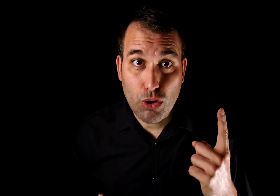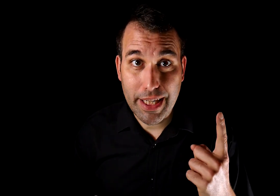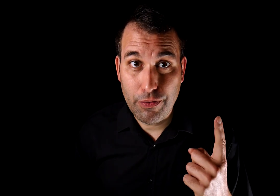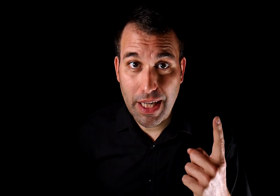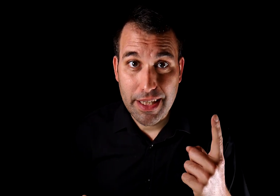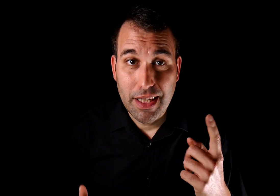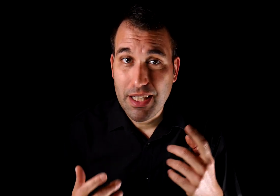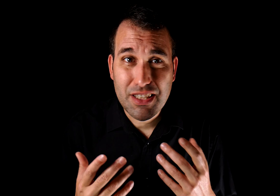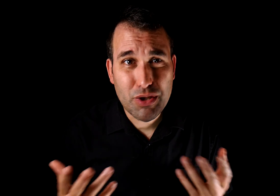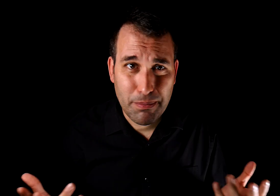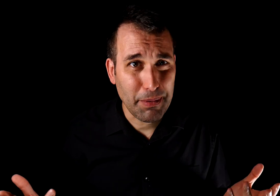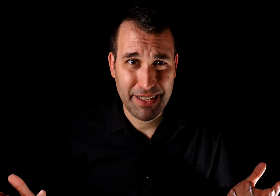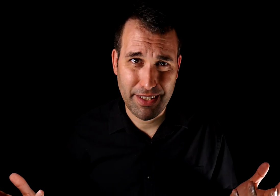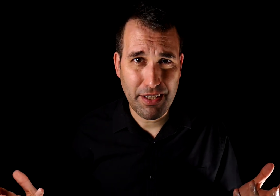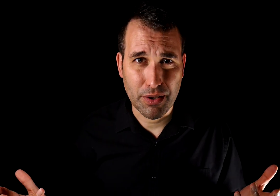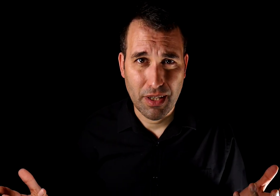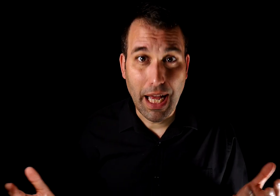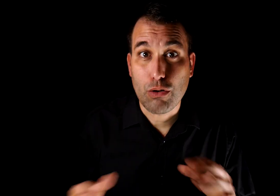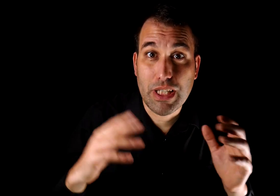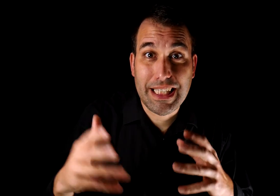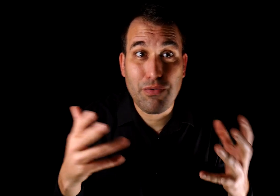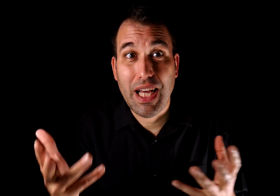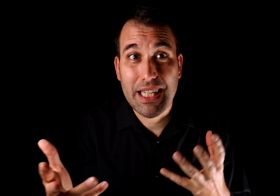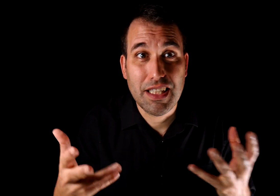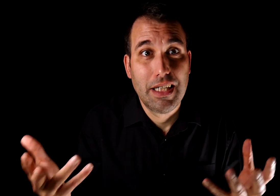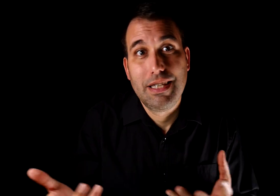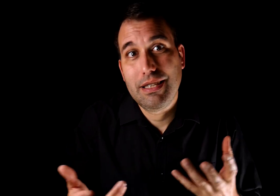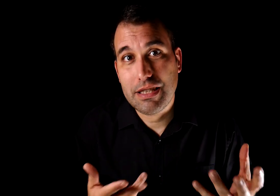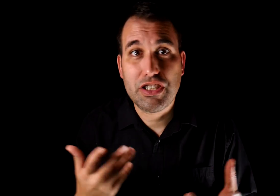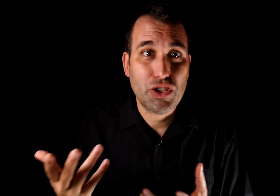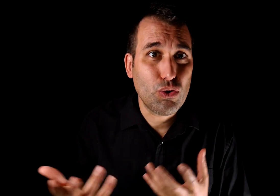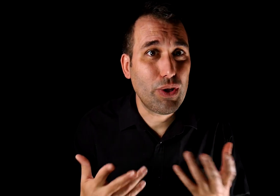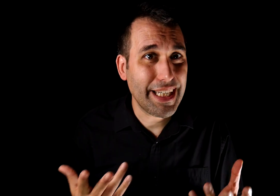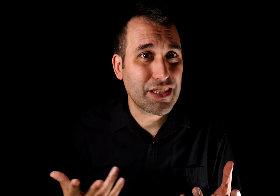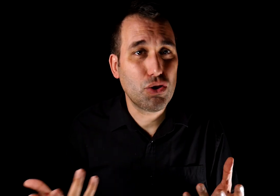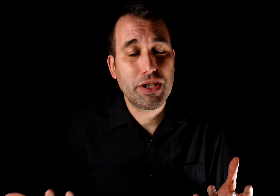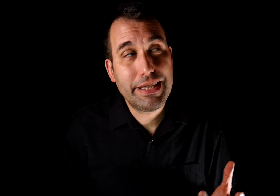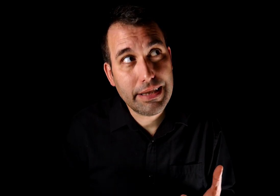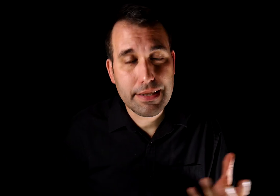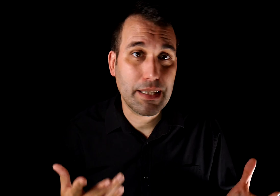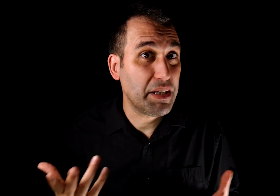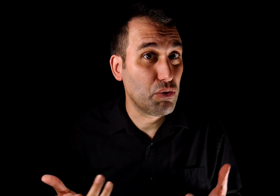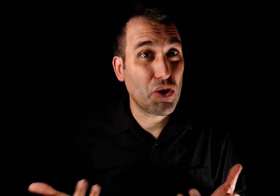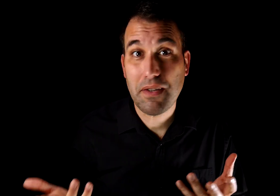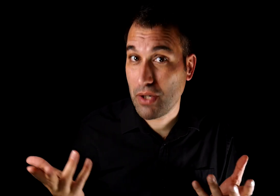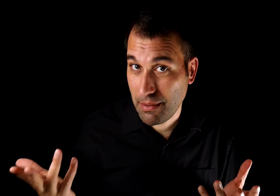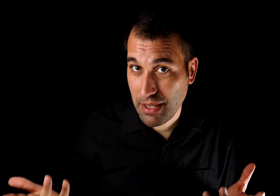sola red flag es un simple malentendido. Pero, algunas red flags son un riesgo que es a menudo razonable.